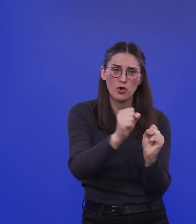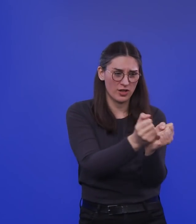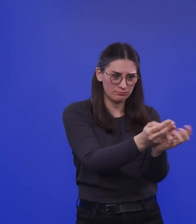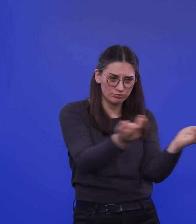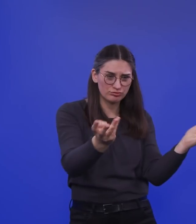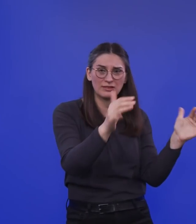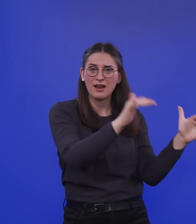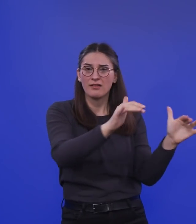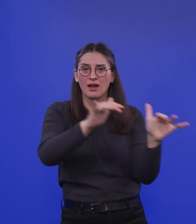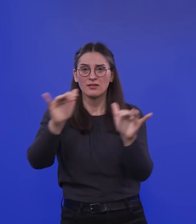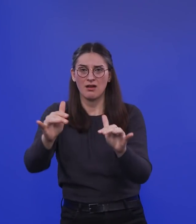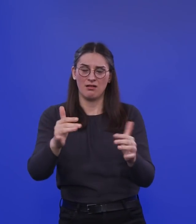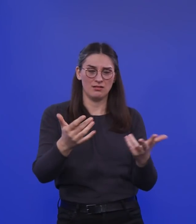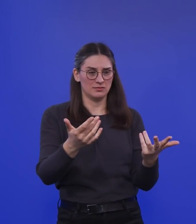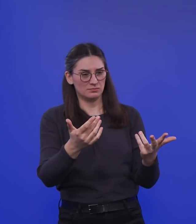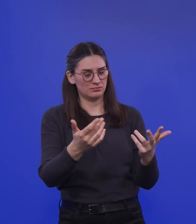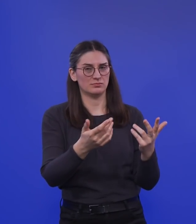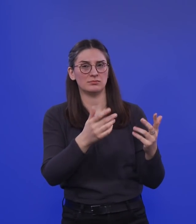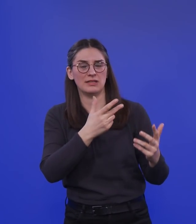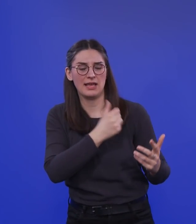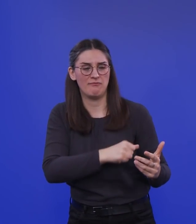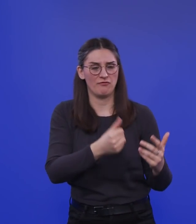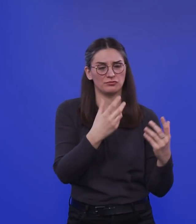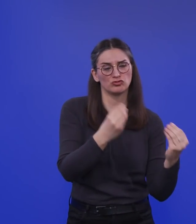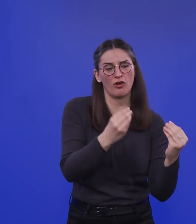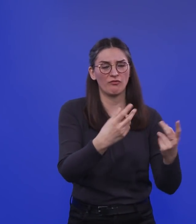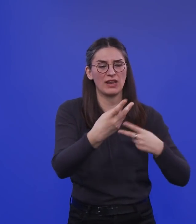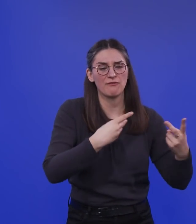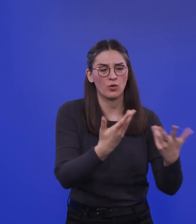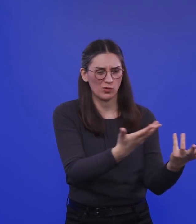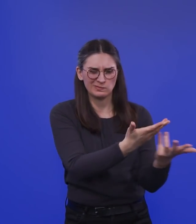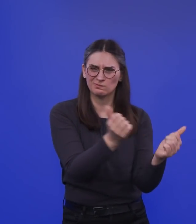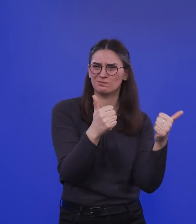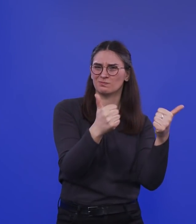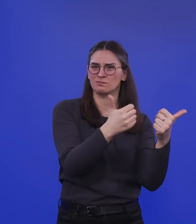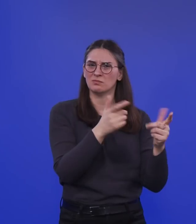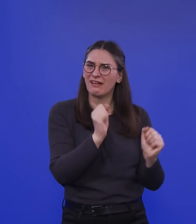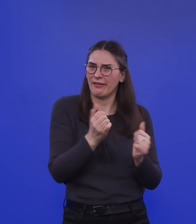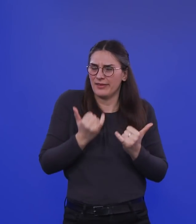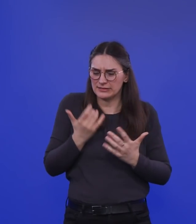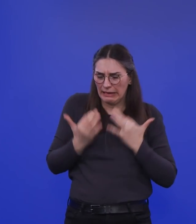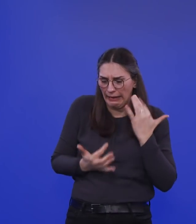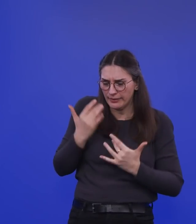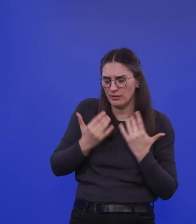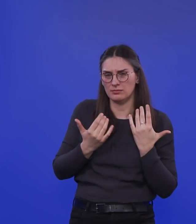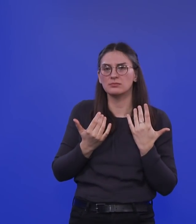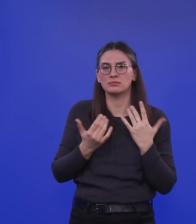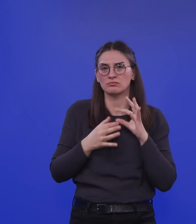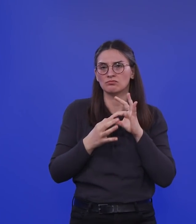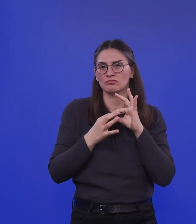den in Aussicht stehenden Impfstofflieferungen. Da kann man also anfangen zu rechnen. Also wenn wir jetzt mal die Zahlen